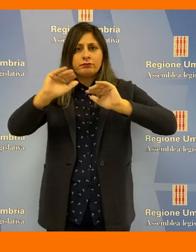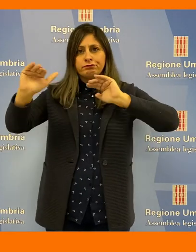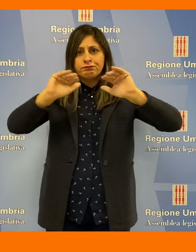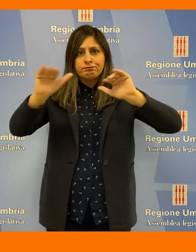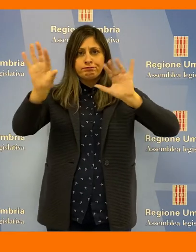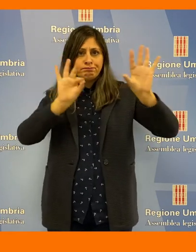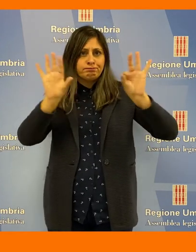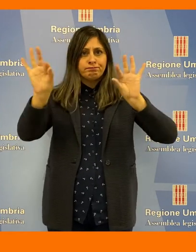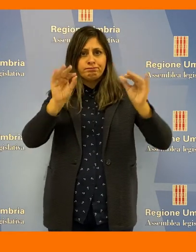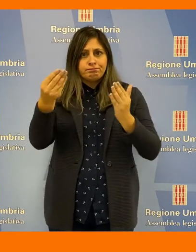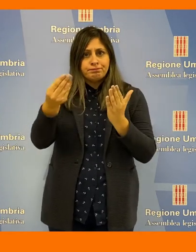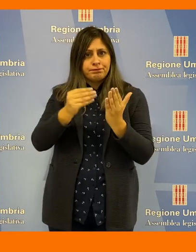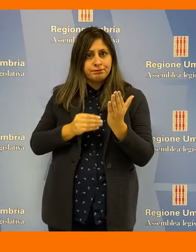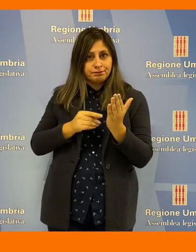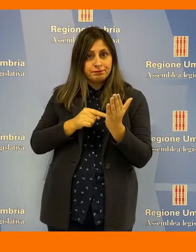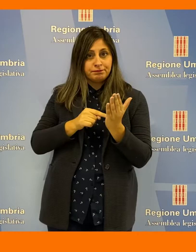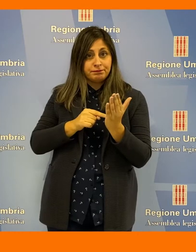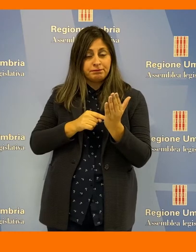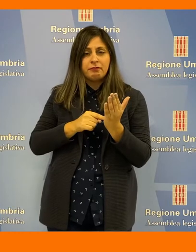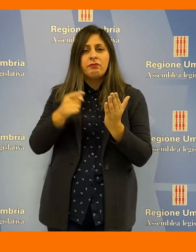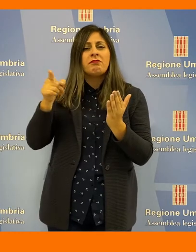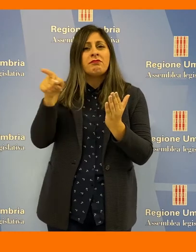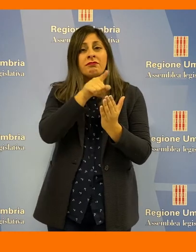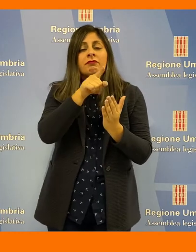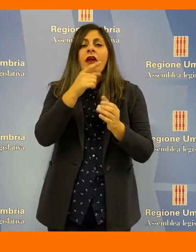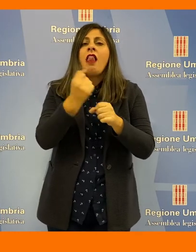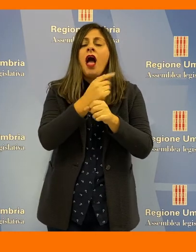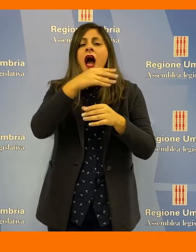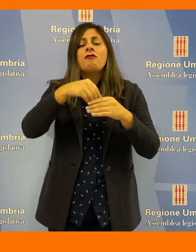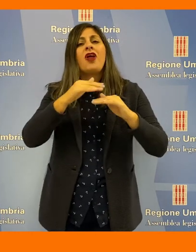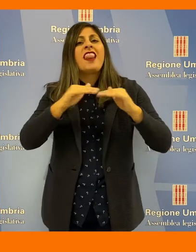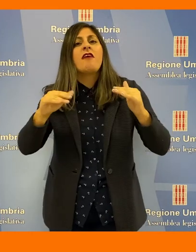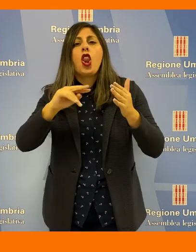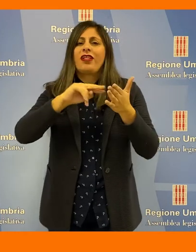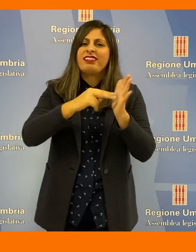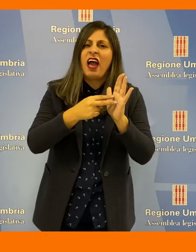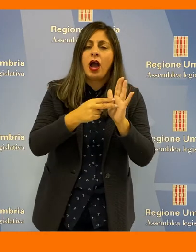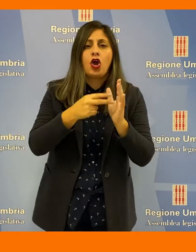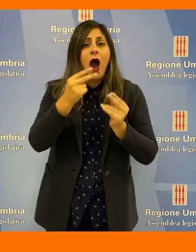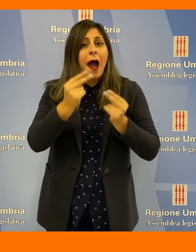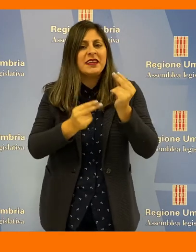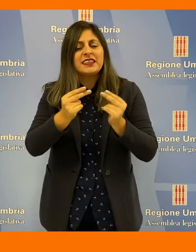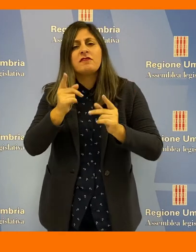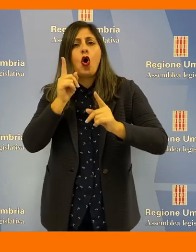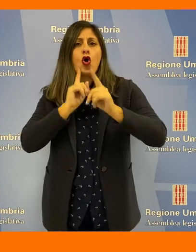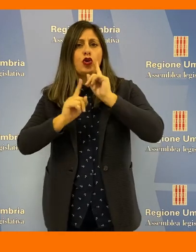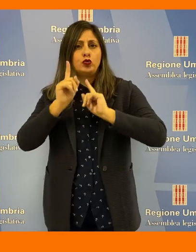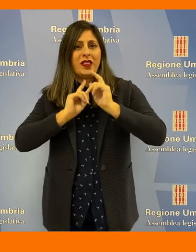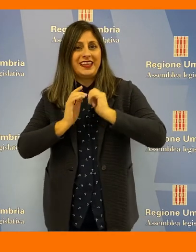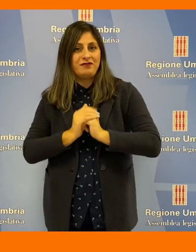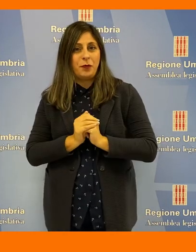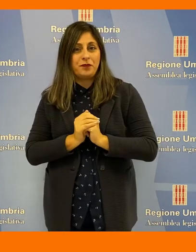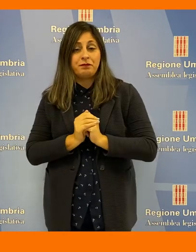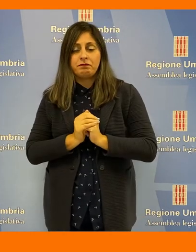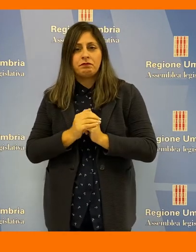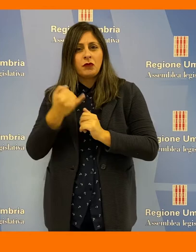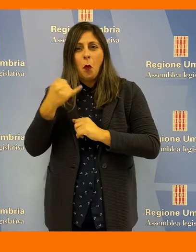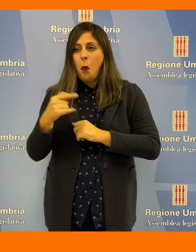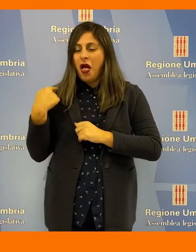considerati non indispensabili operanti a livello tecnico-amministrativo e consultivo. Nell'ultima seduta